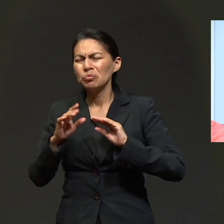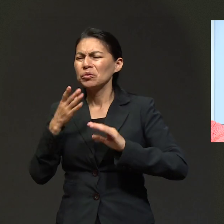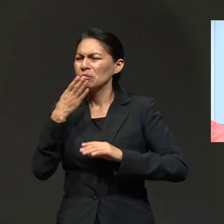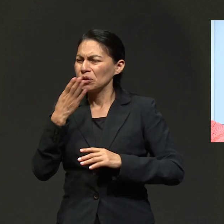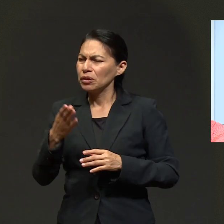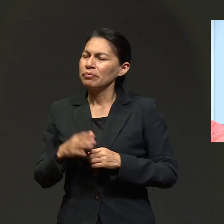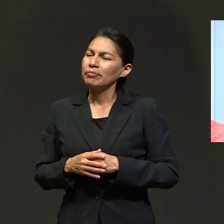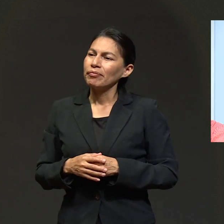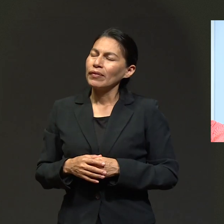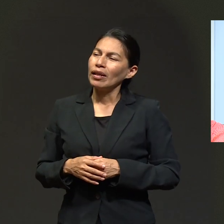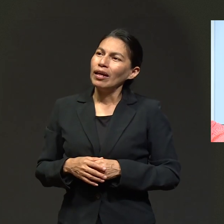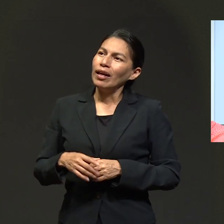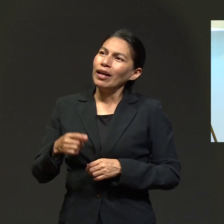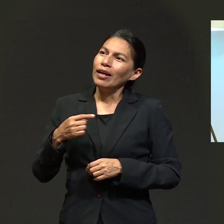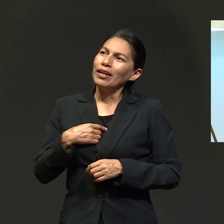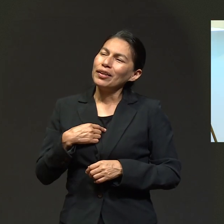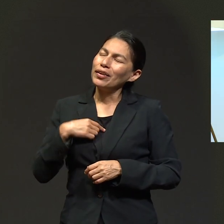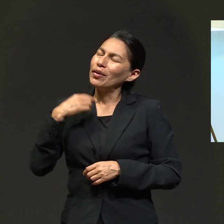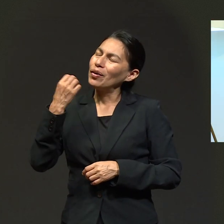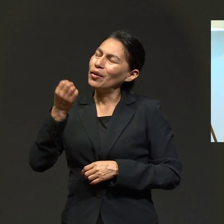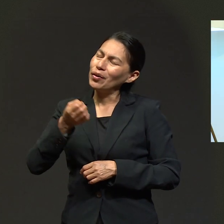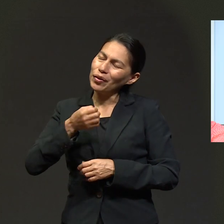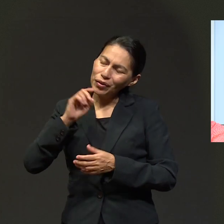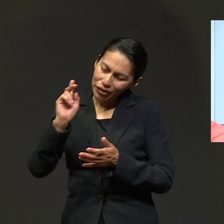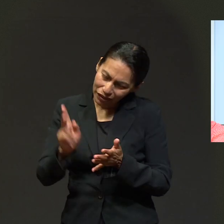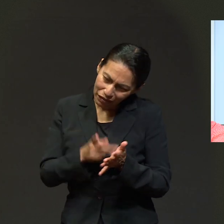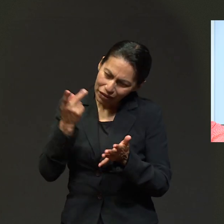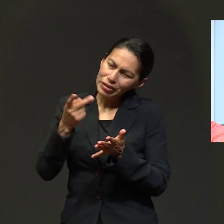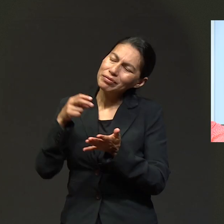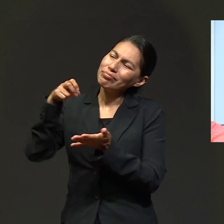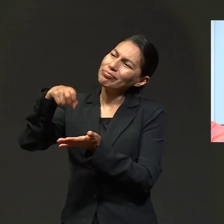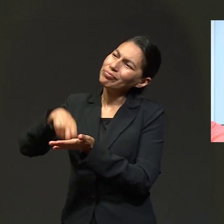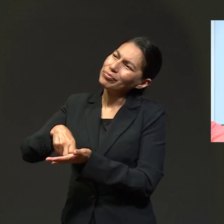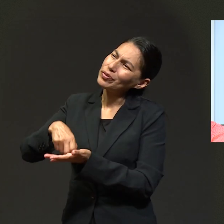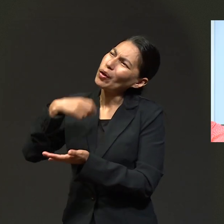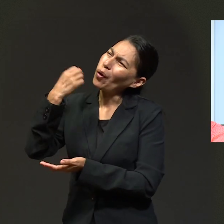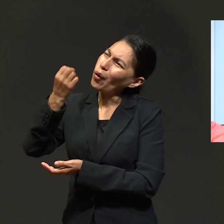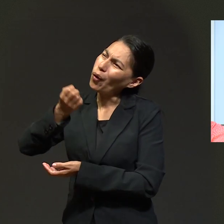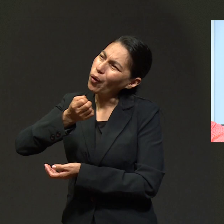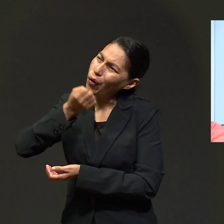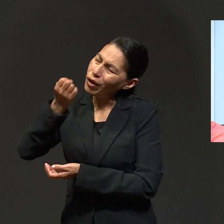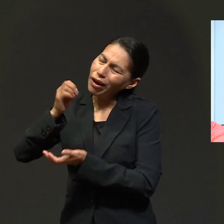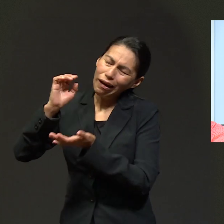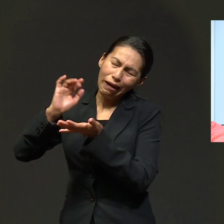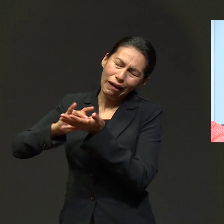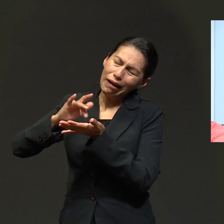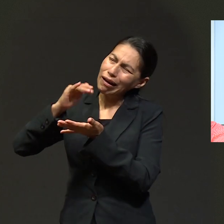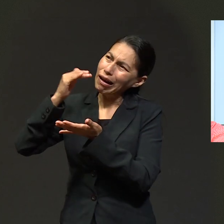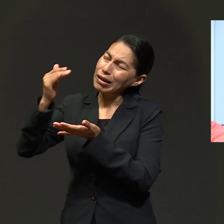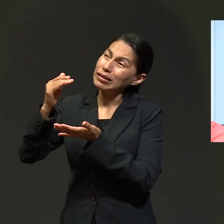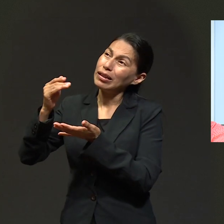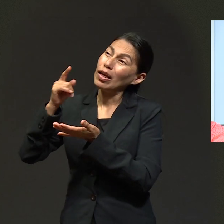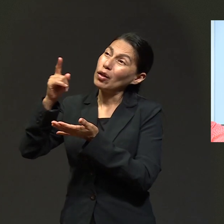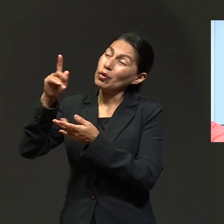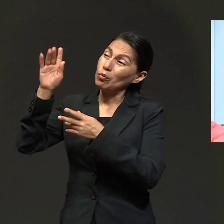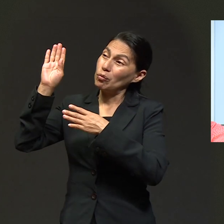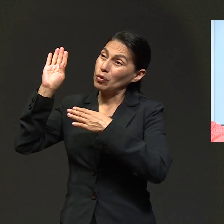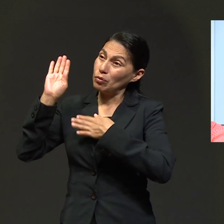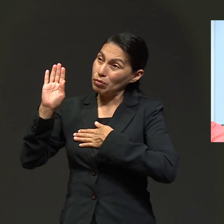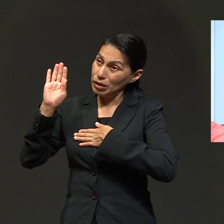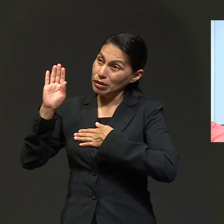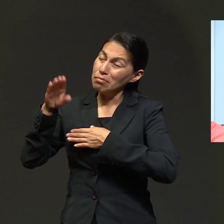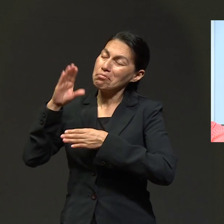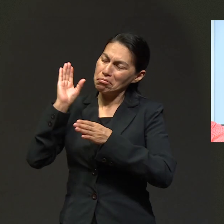fuerte como un roble, me dijo mi papá. Y yo volví a inclinarme y le dije a Dios, gracias, Señor. Amén. Gracias.